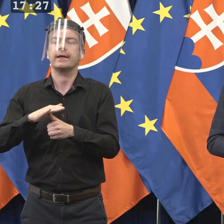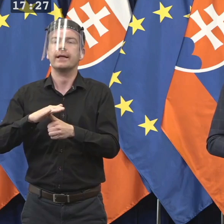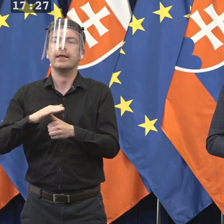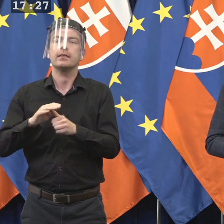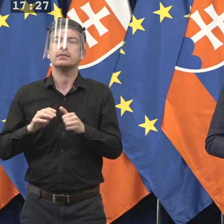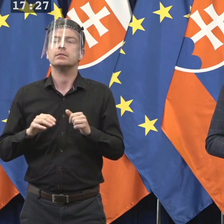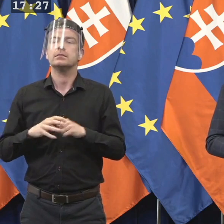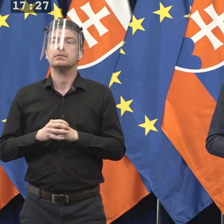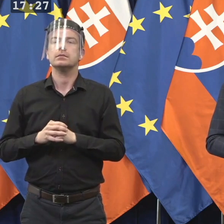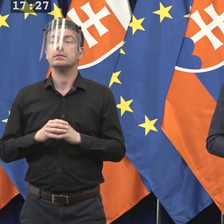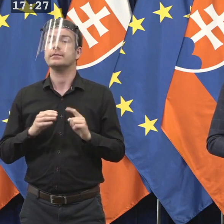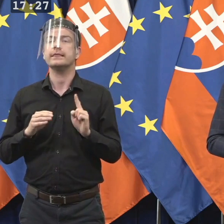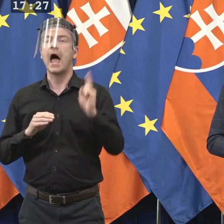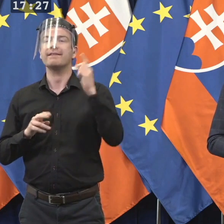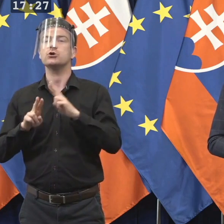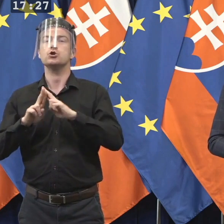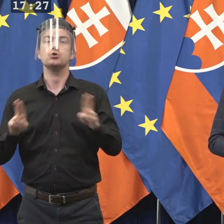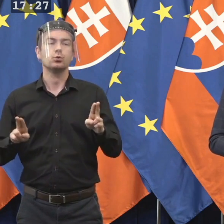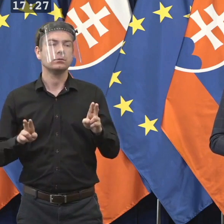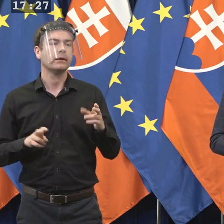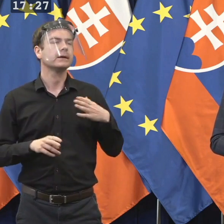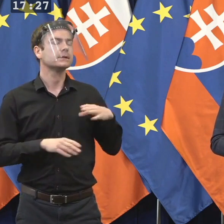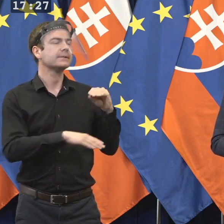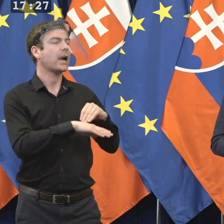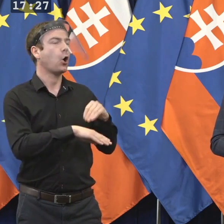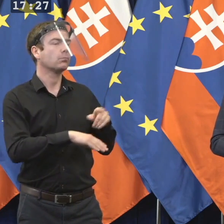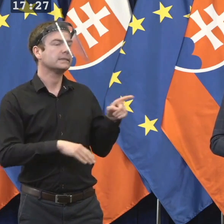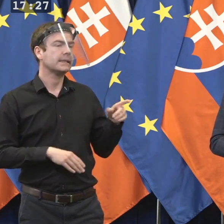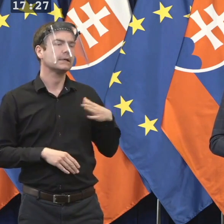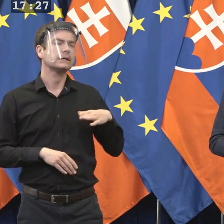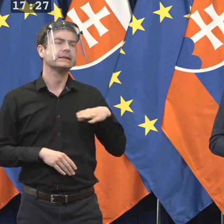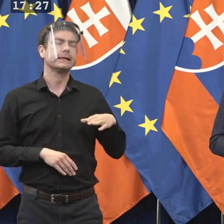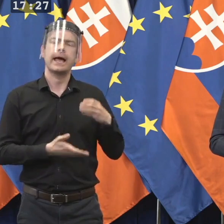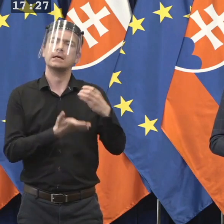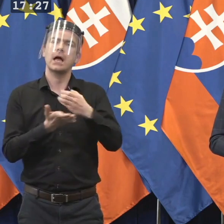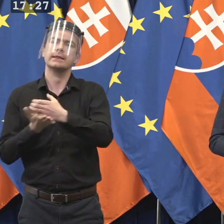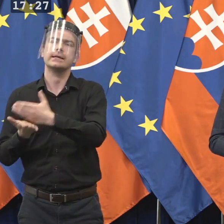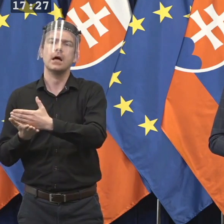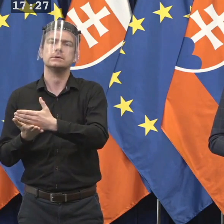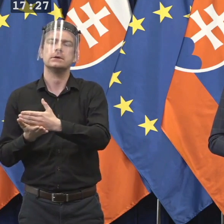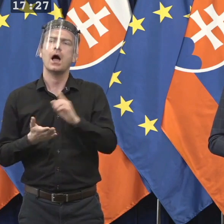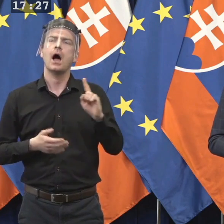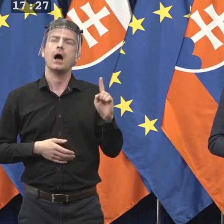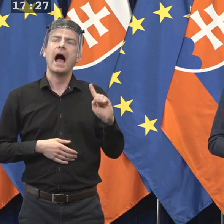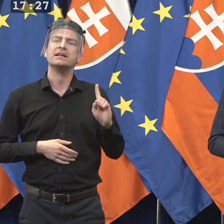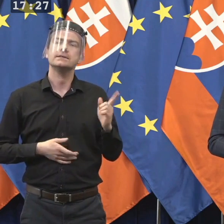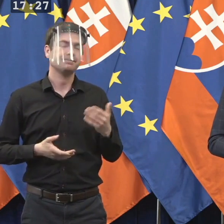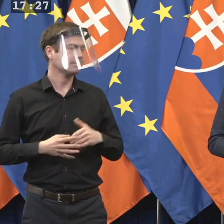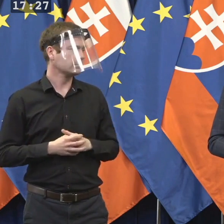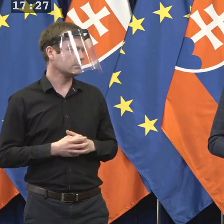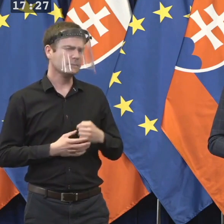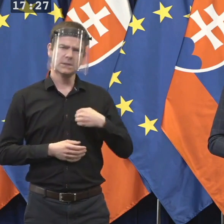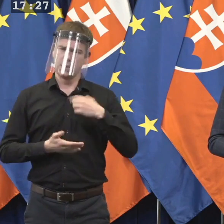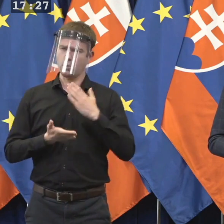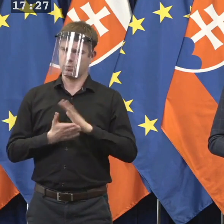nejakú favorita, alebo by ste boli rady, aby sa znovu v ďalšom kole prihlásil niekto iný? Ja som sa k tomu už vyjadrovala. Podľa mňa tým, že